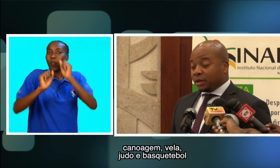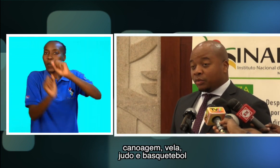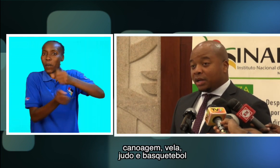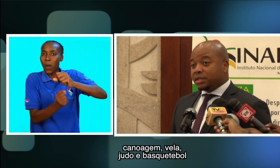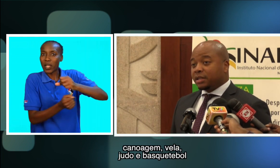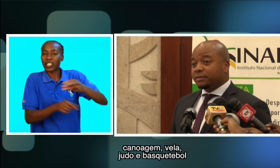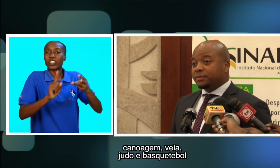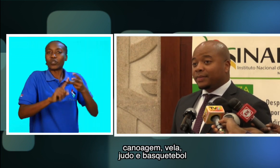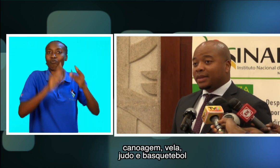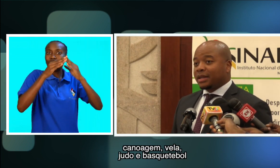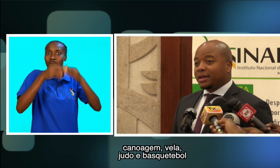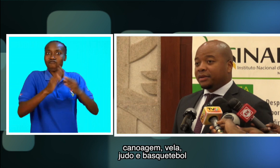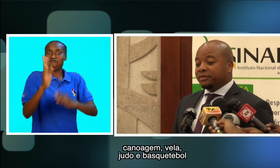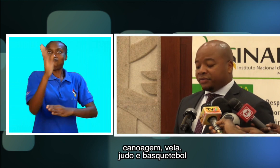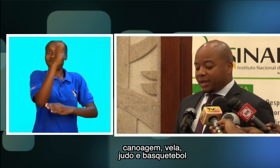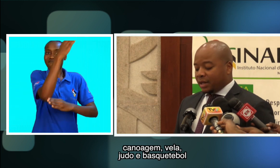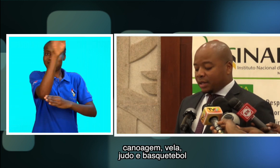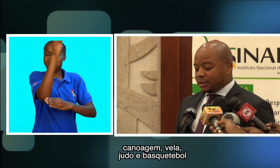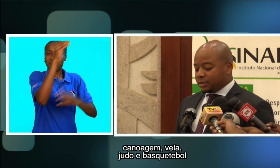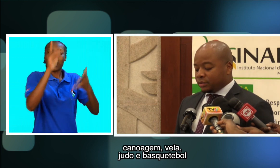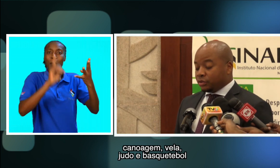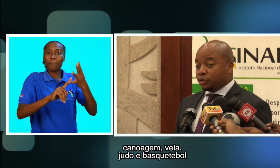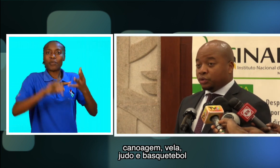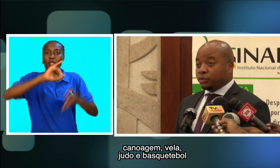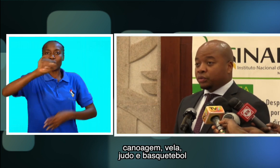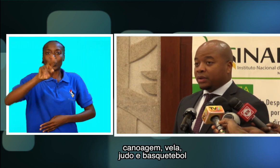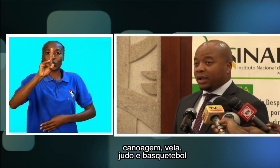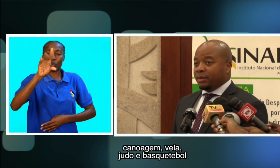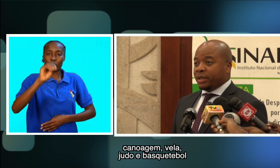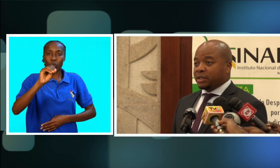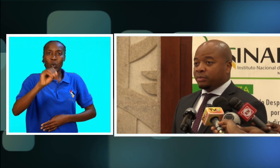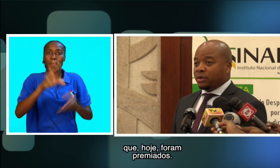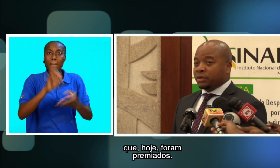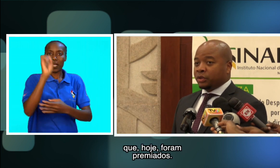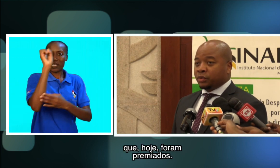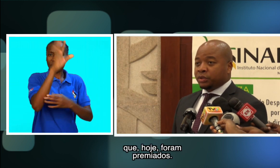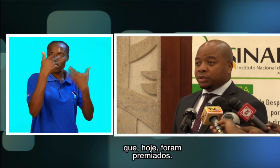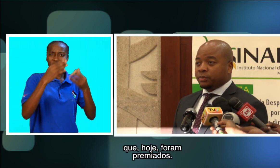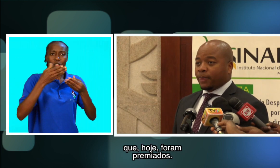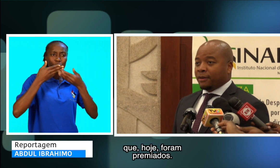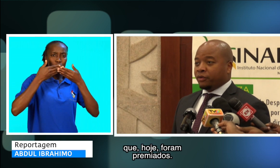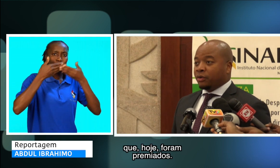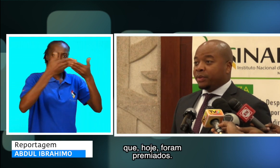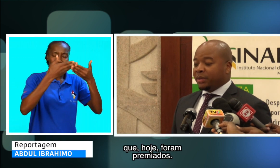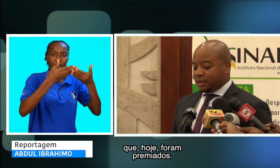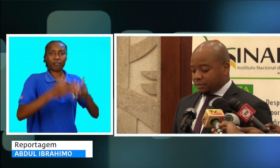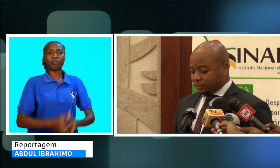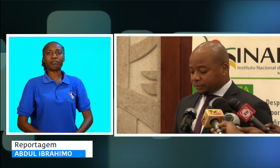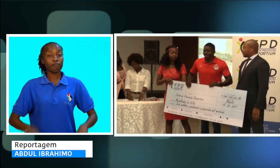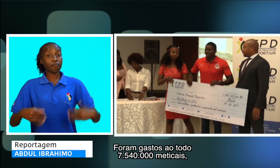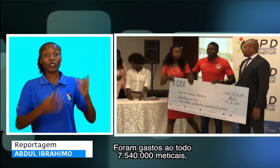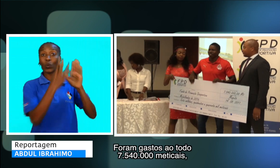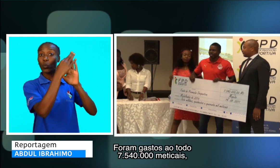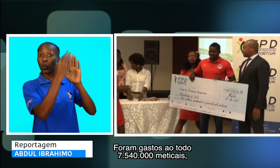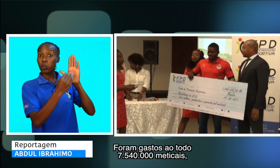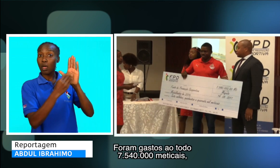canoagem, vela, judo e basquetebol que hoje foram premiados. Foram